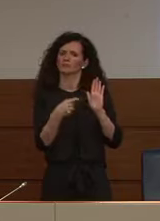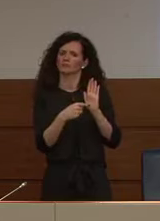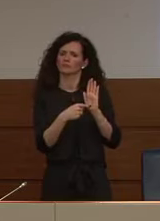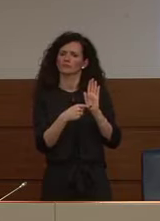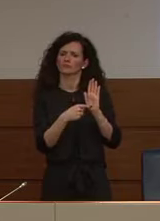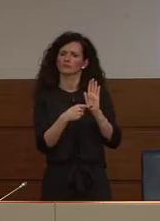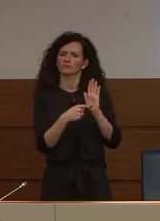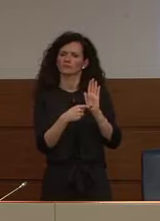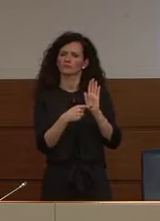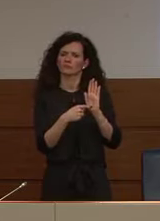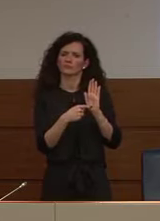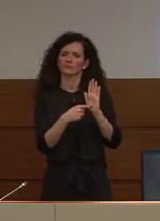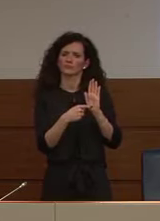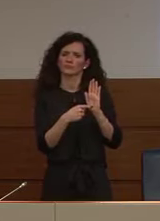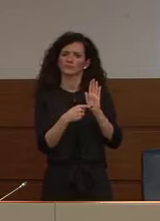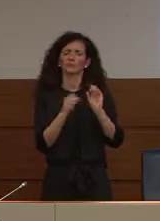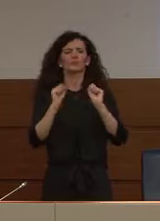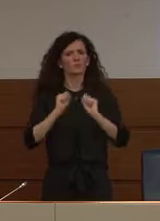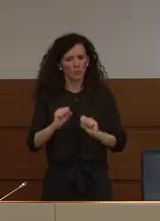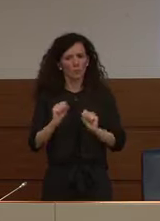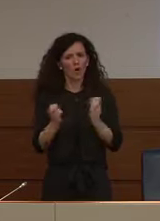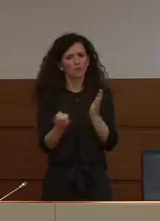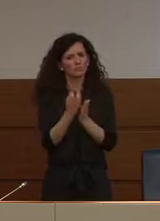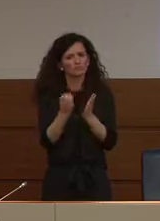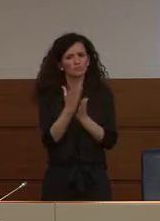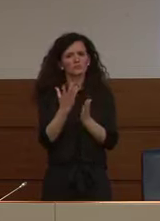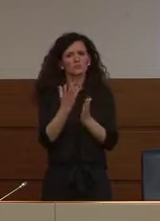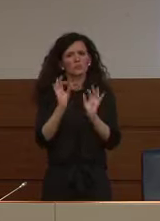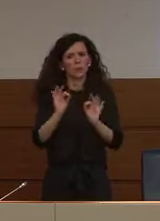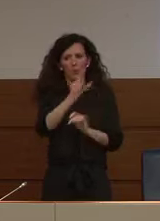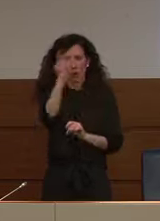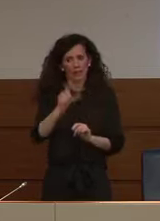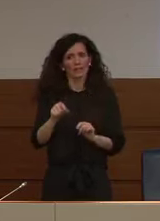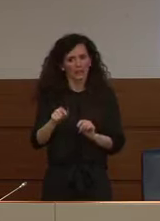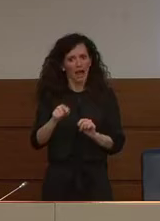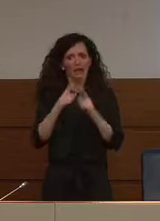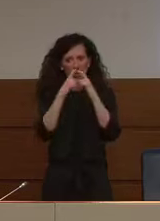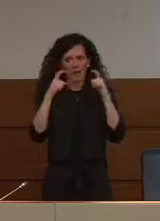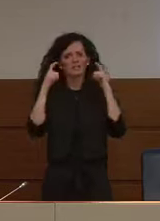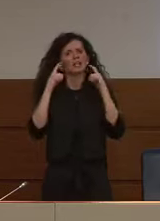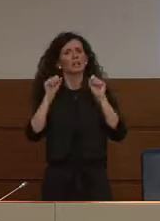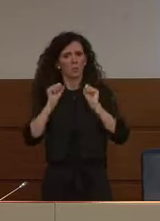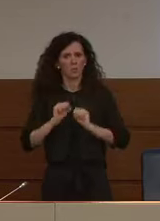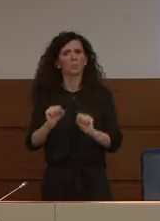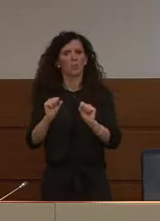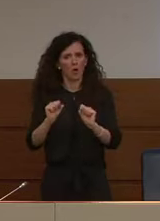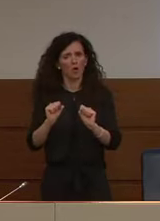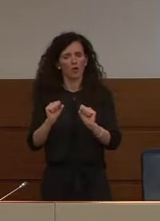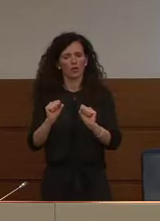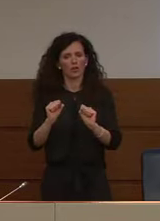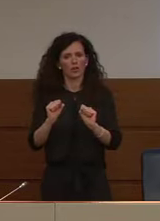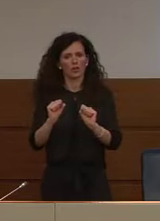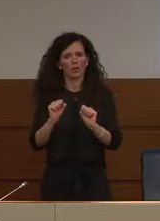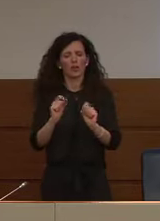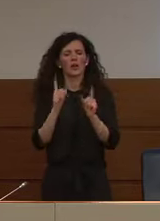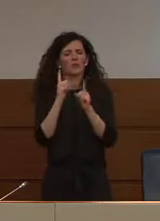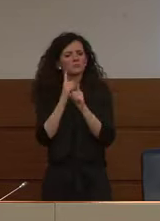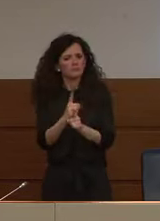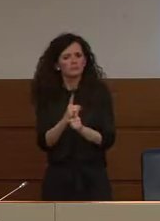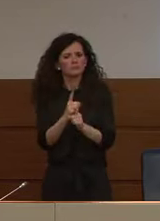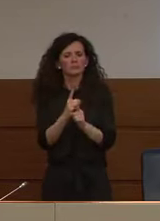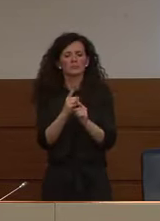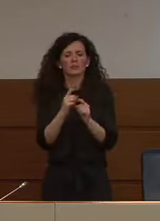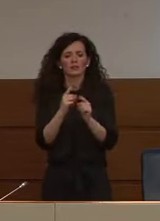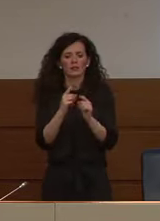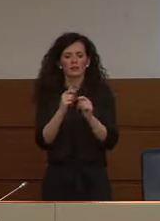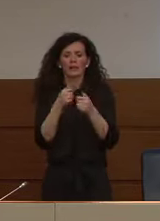realizzare mascherine sul territorio nazionale secondo standard che sono comunque adeguati ai livelli di